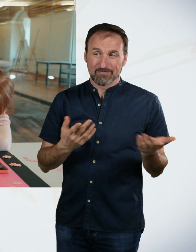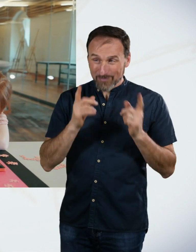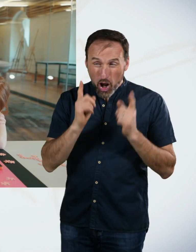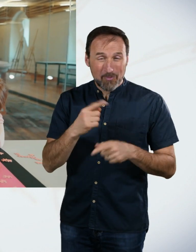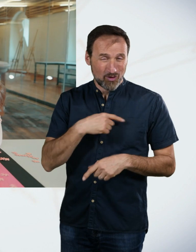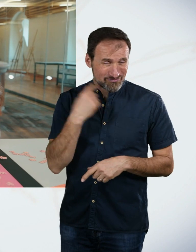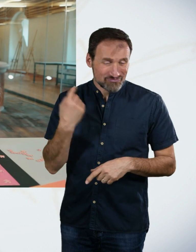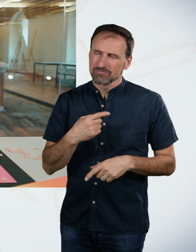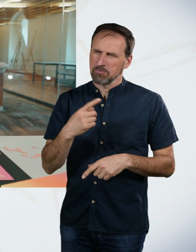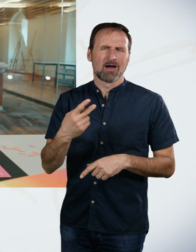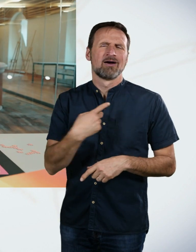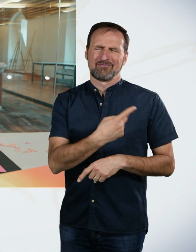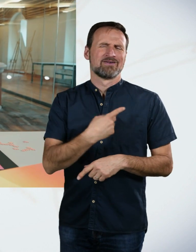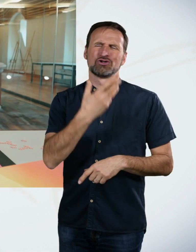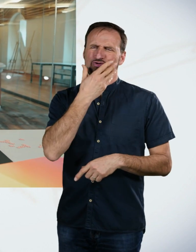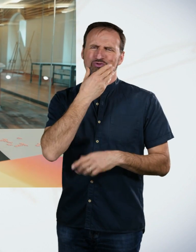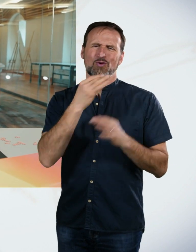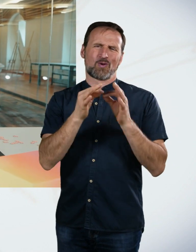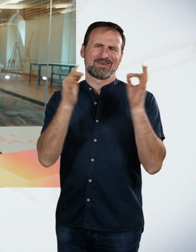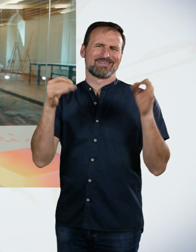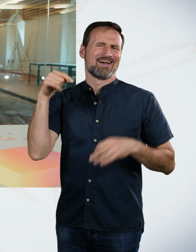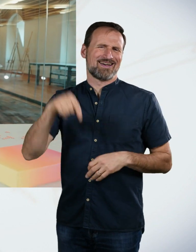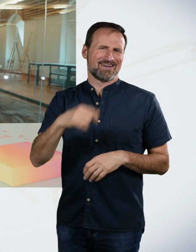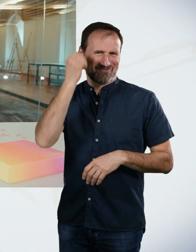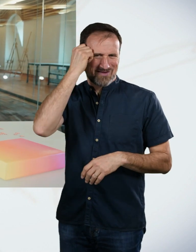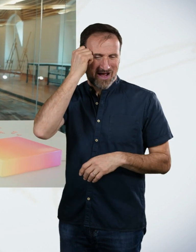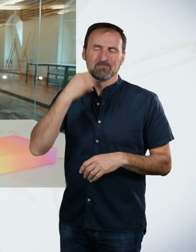Weimar. Ich glaube, die nächste gemeinsame Challenge werden wir definitiv wieder gewinnen.